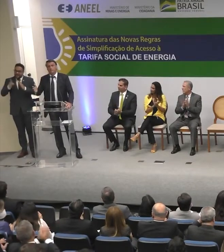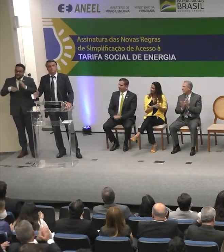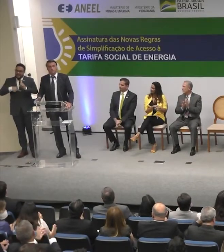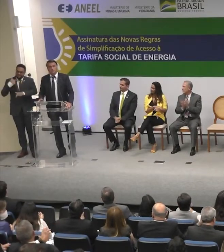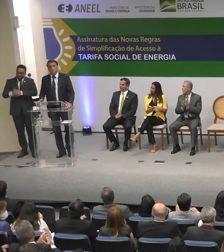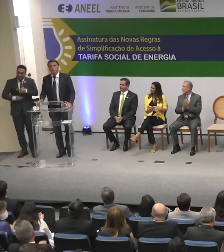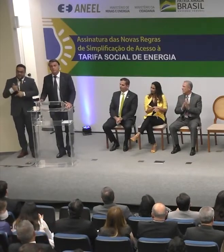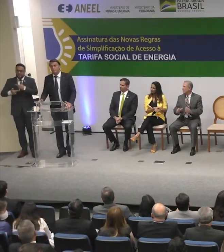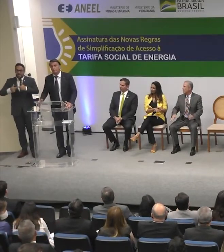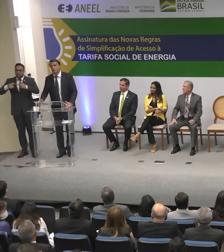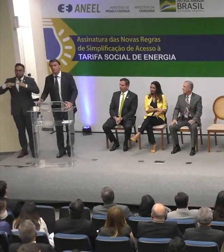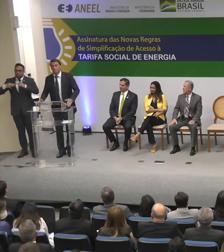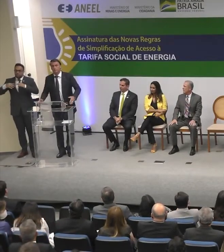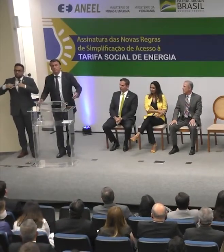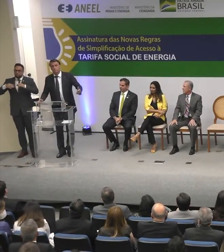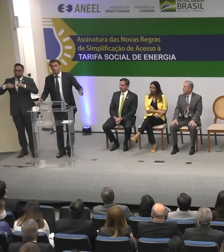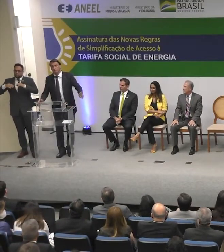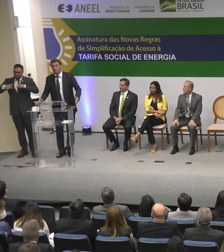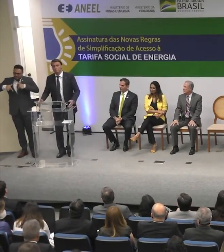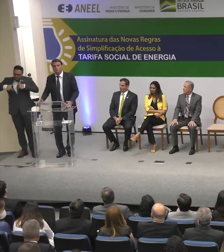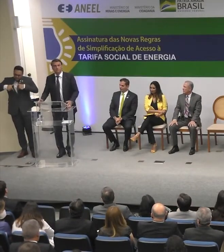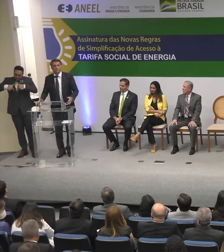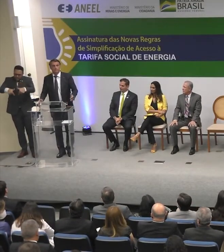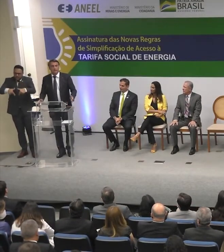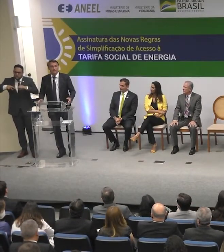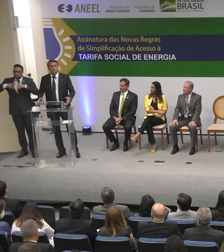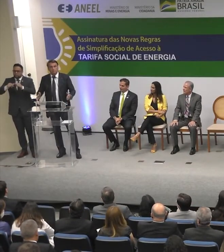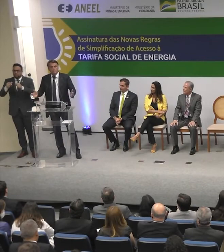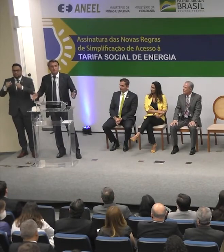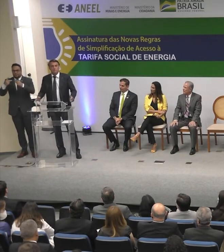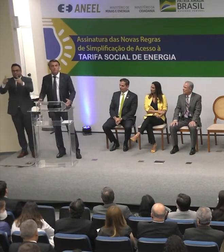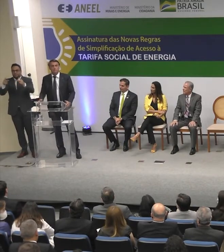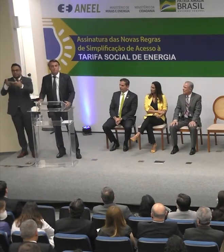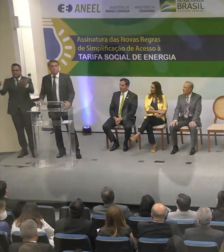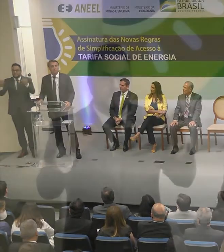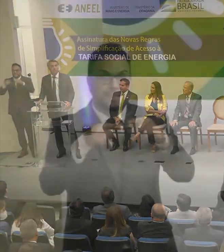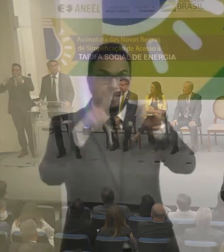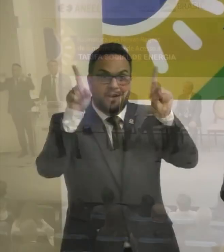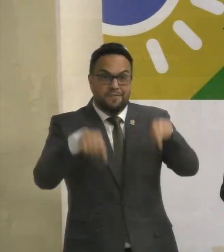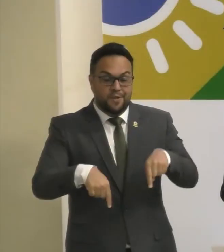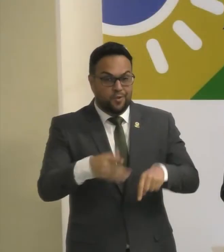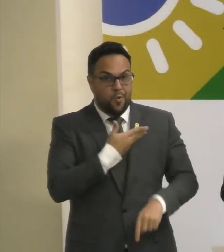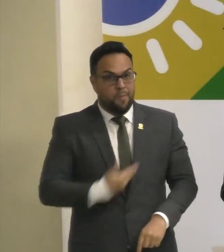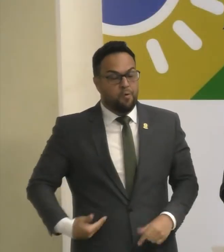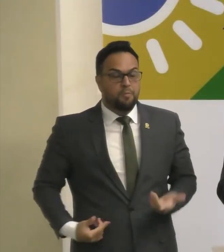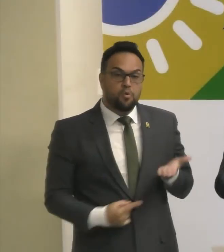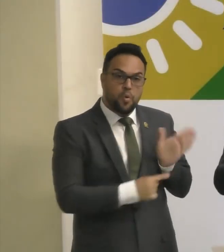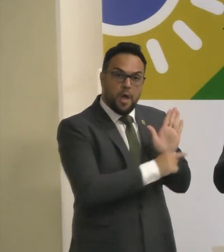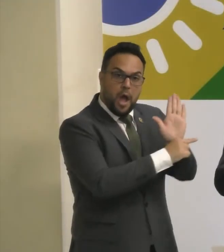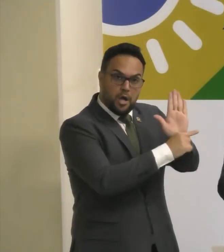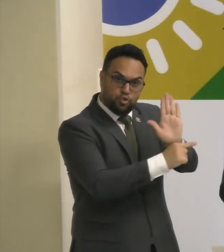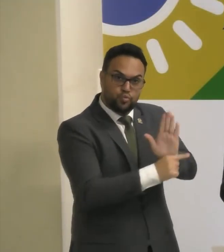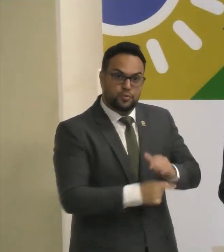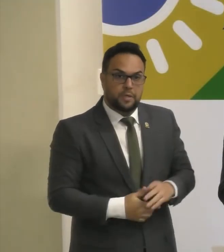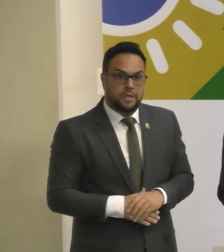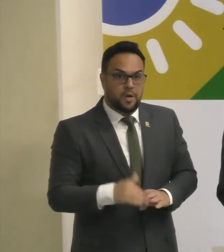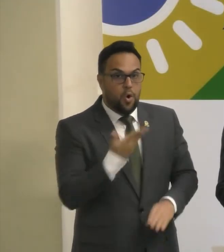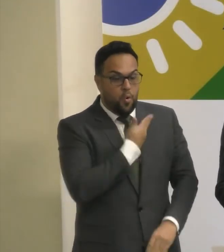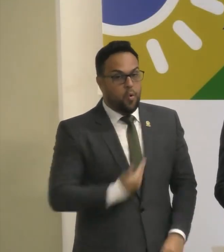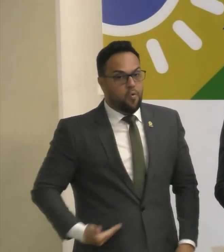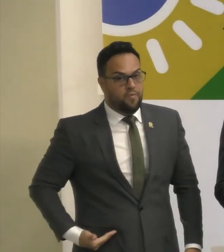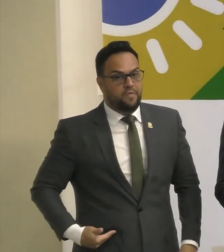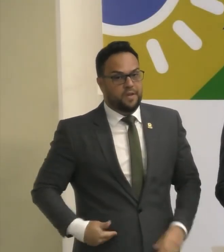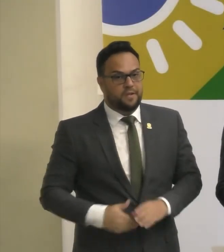de todos vocês, não apenas meu, de ministros, secretários, todos os servidores públicos que colaboram conosco nessa